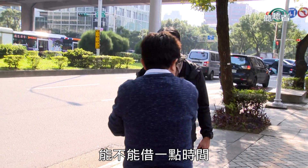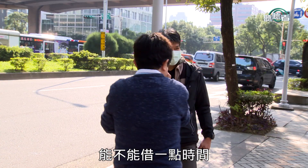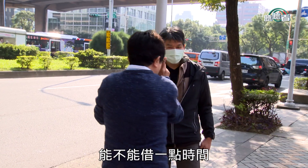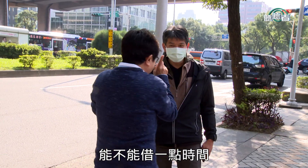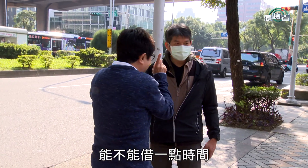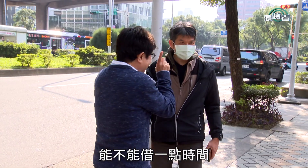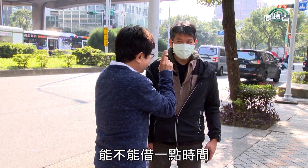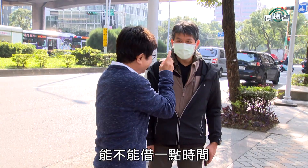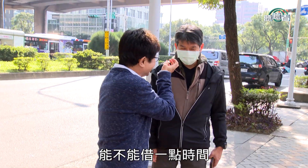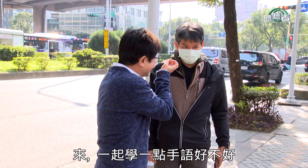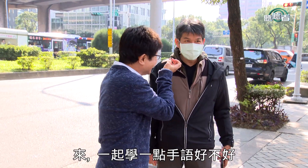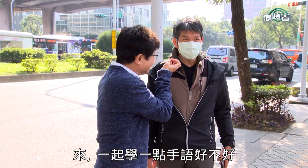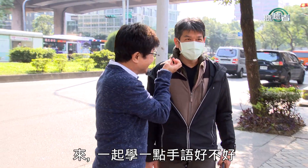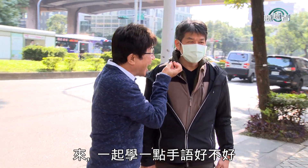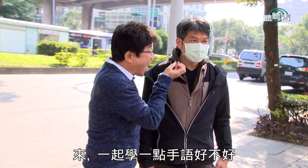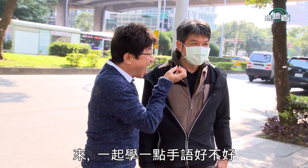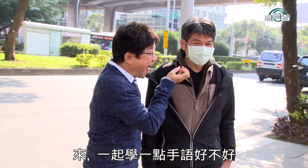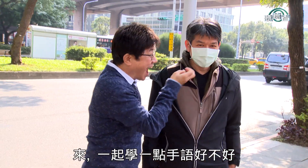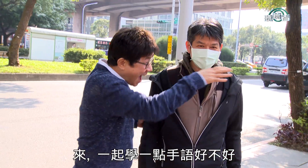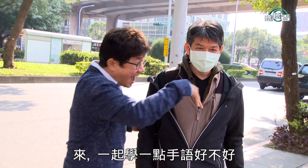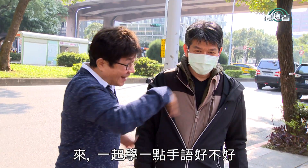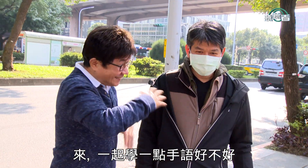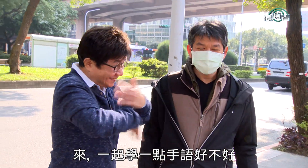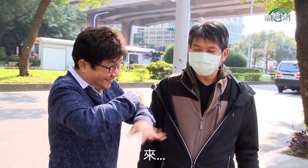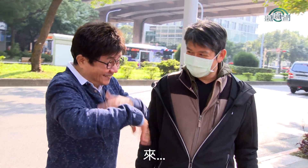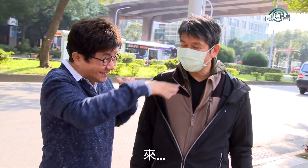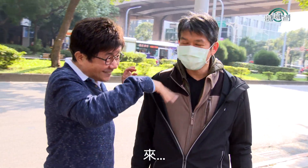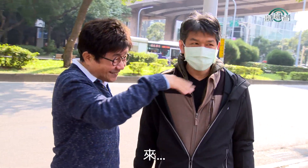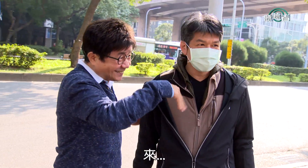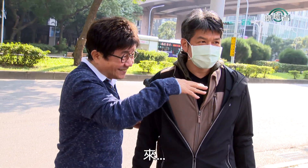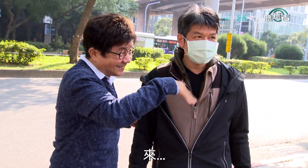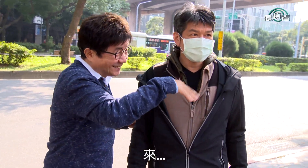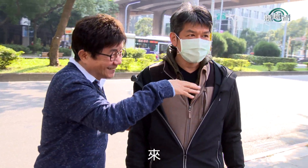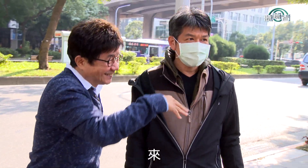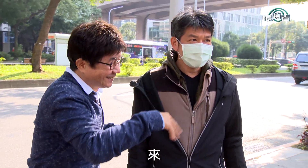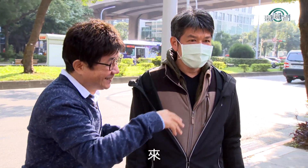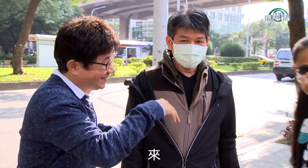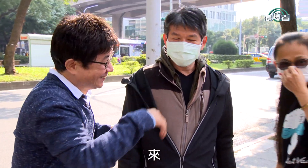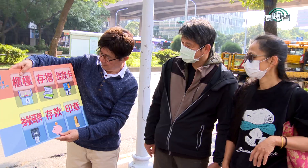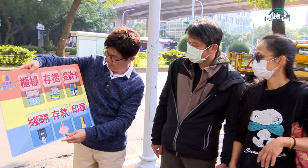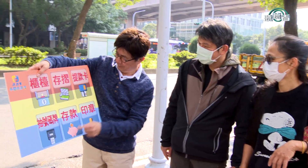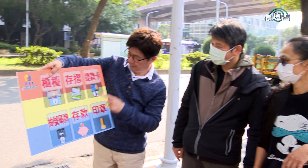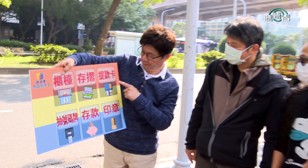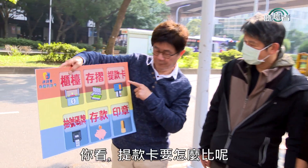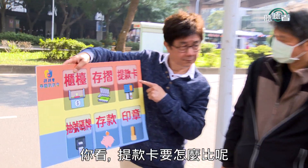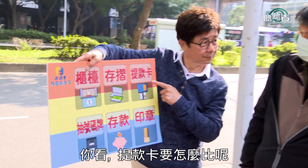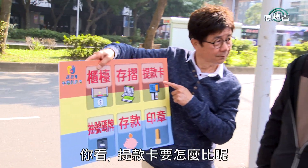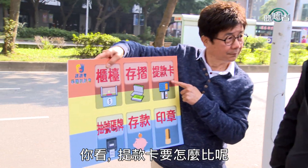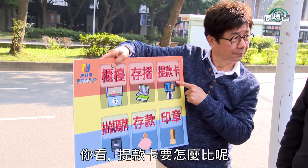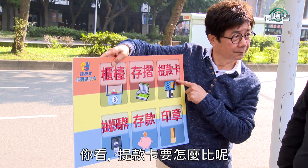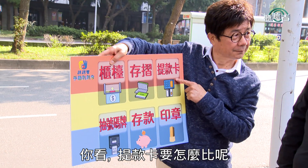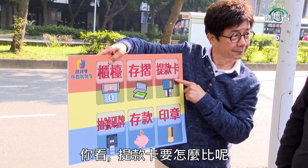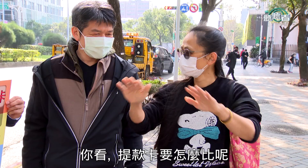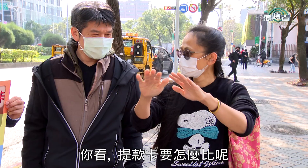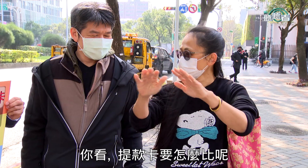时间啊来一起学一点手语好不好来来来来来你看提款卡要怎么比呢